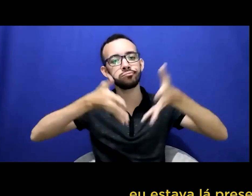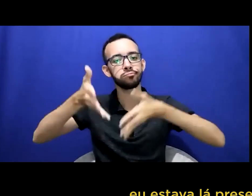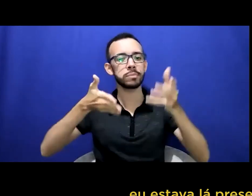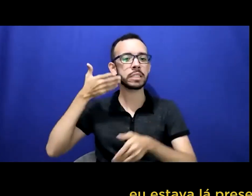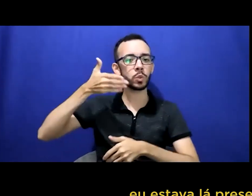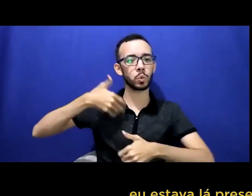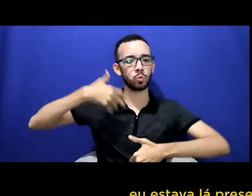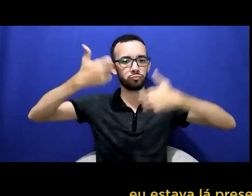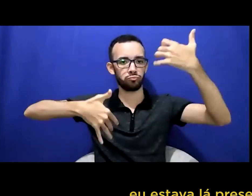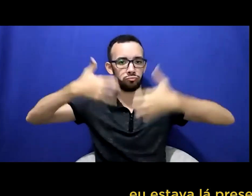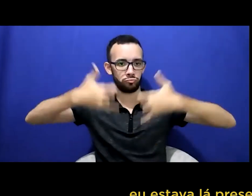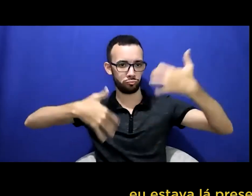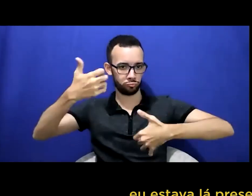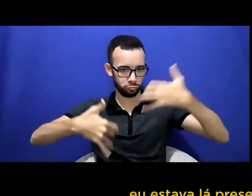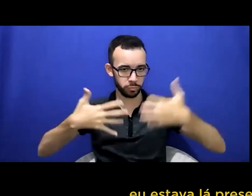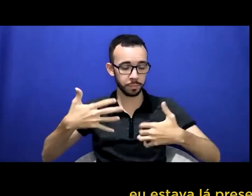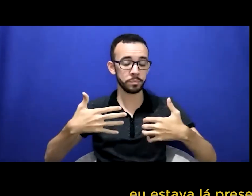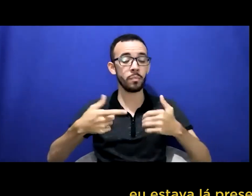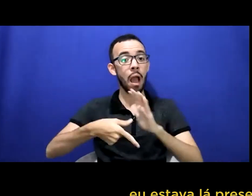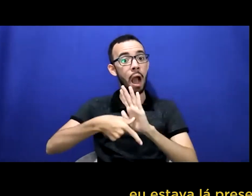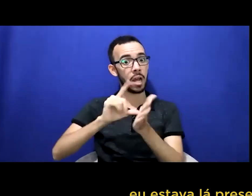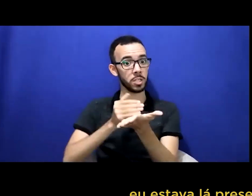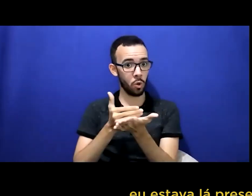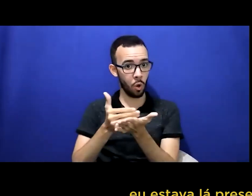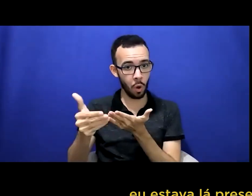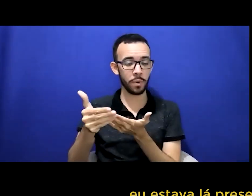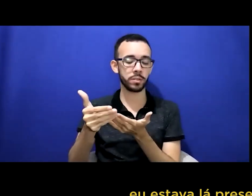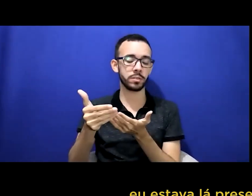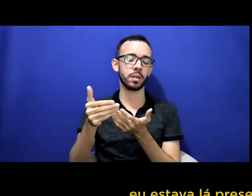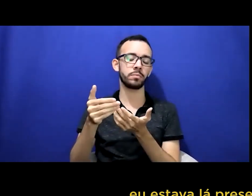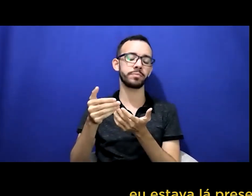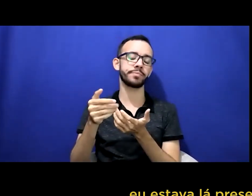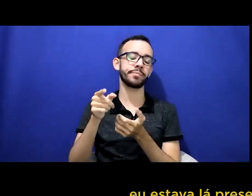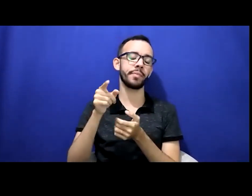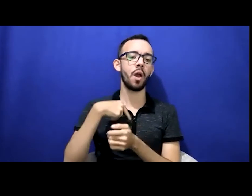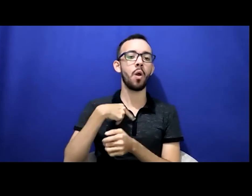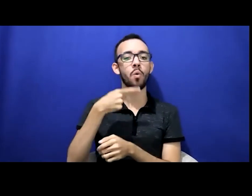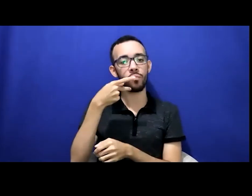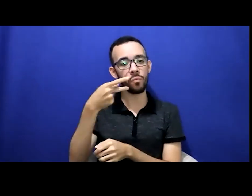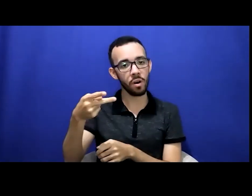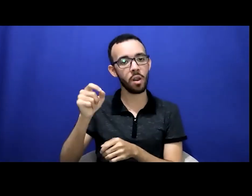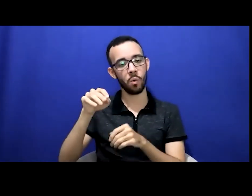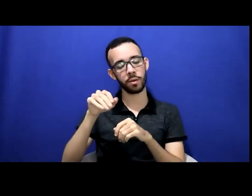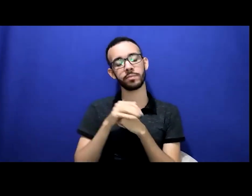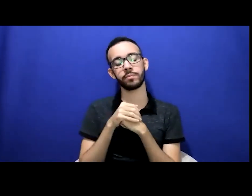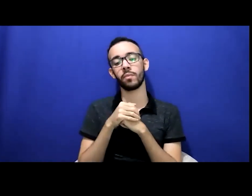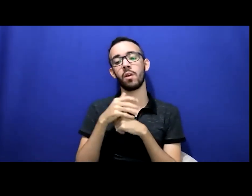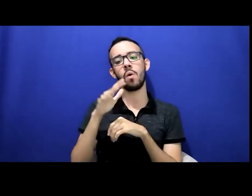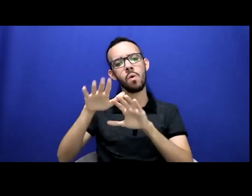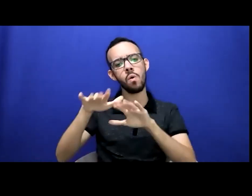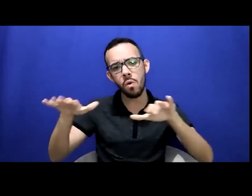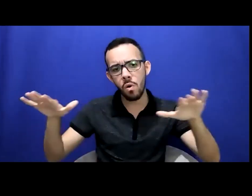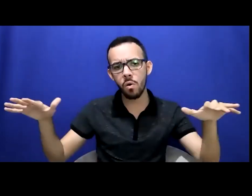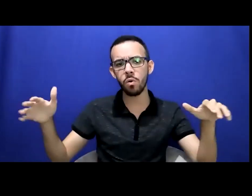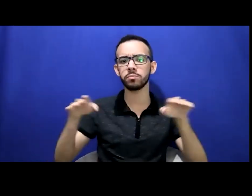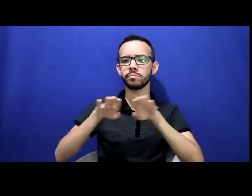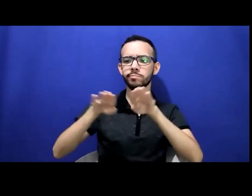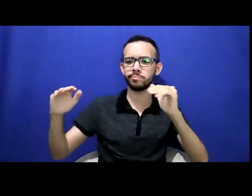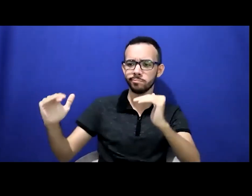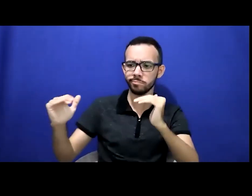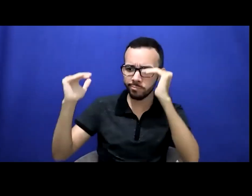lá presente como orador fazendo o meu discurso, mas antes de iniciar